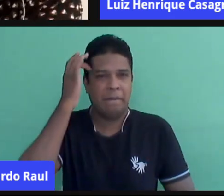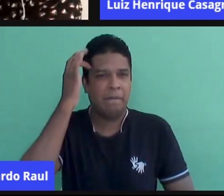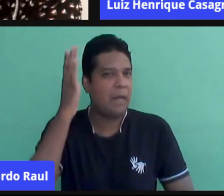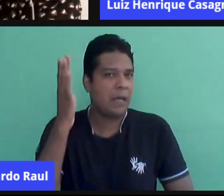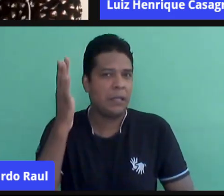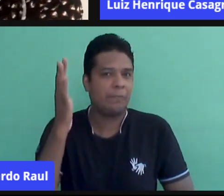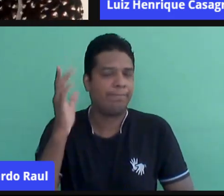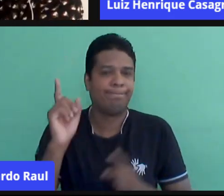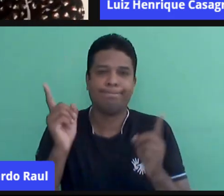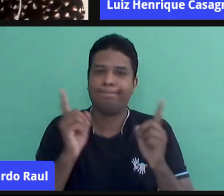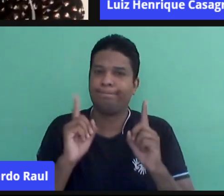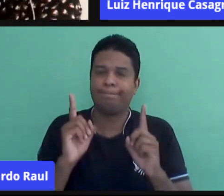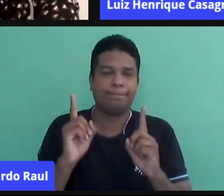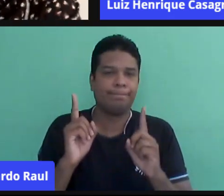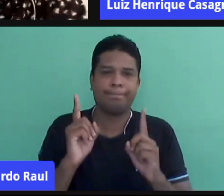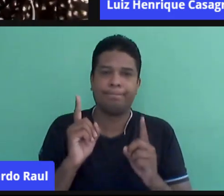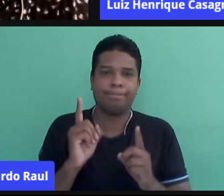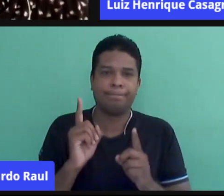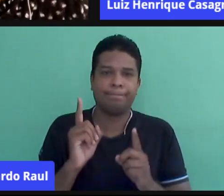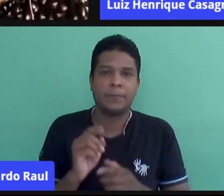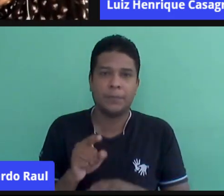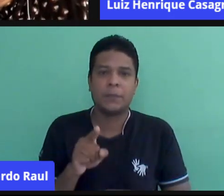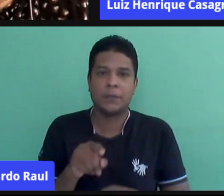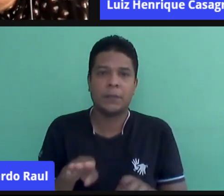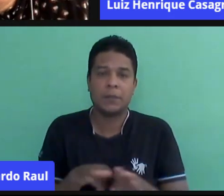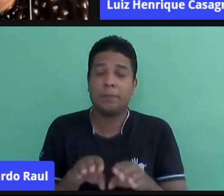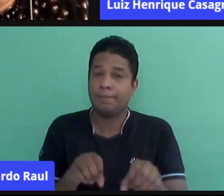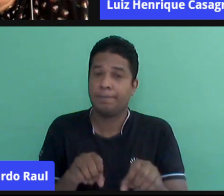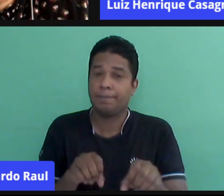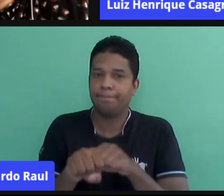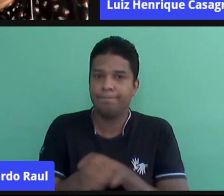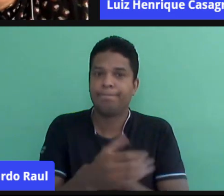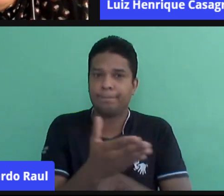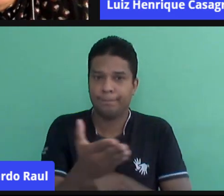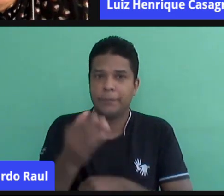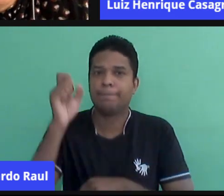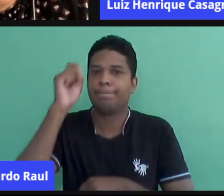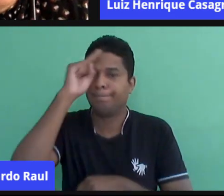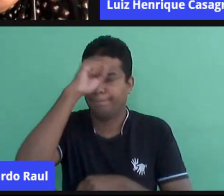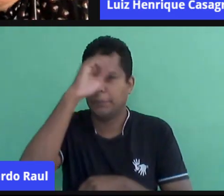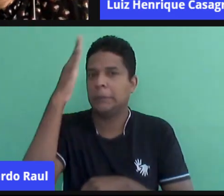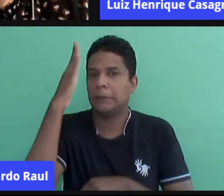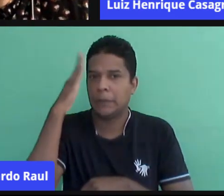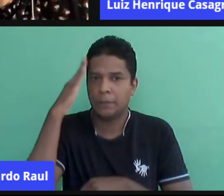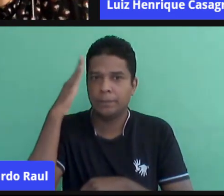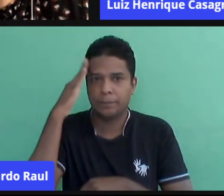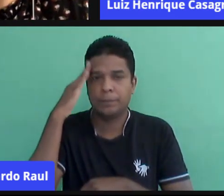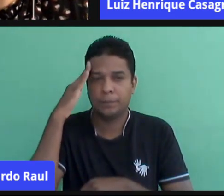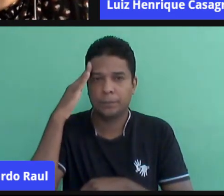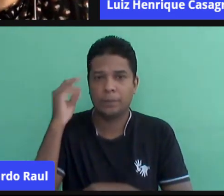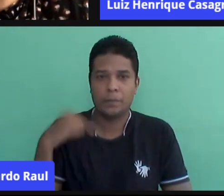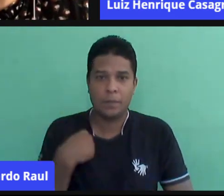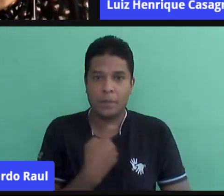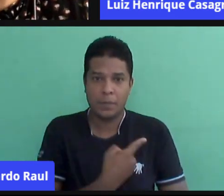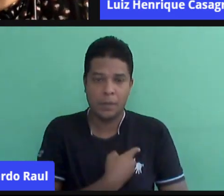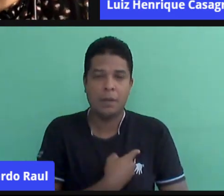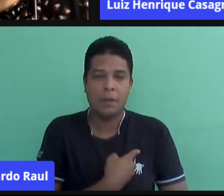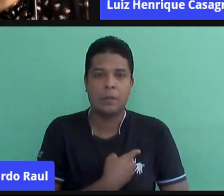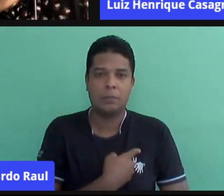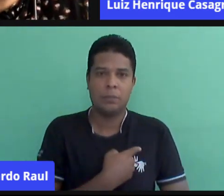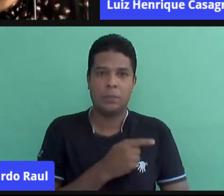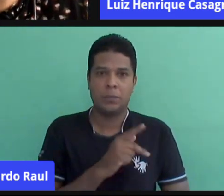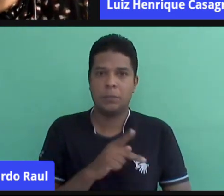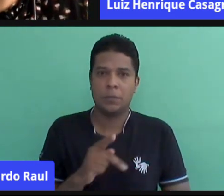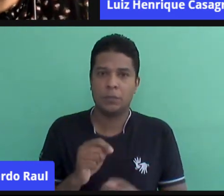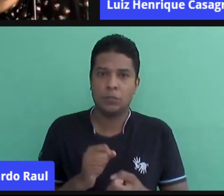né, Luiz? Porque não está fácil para ninguém. Para vocês que estão na formação, isso está muito difícil, para nós que estamos aqui